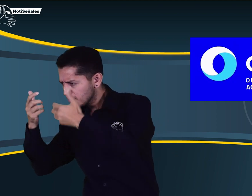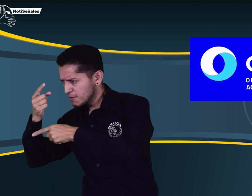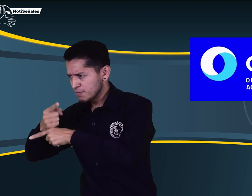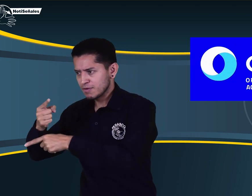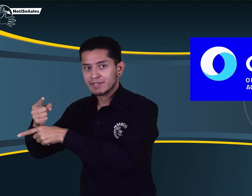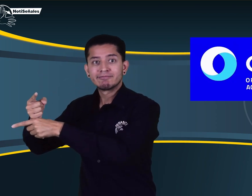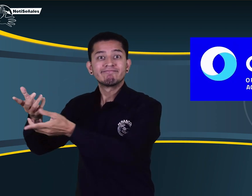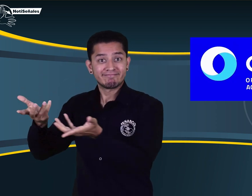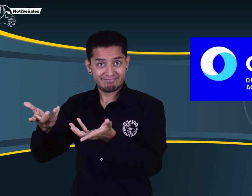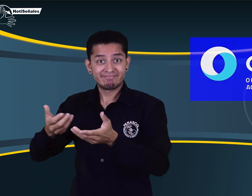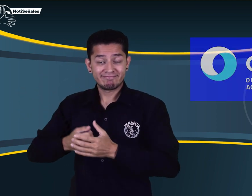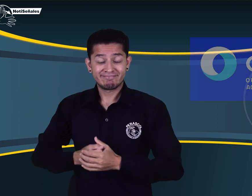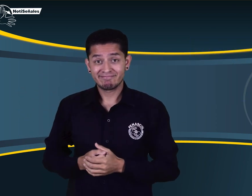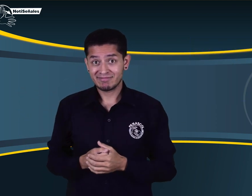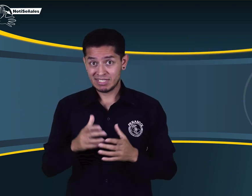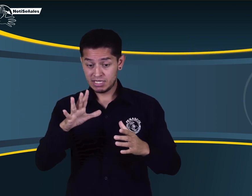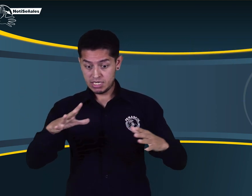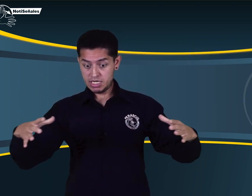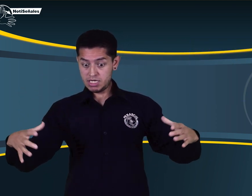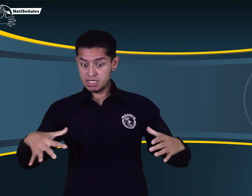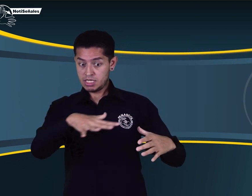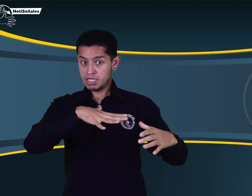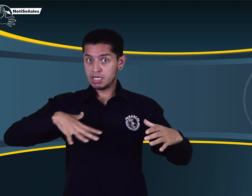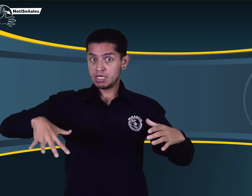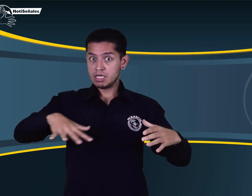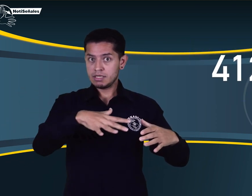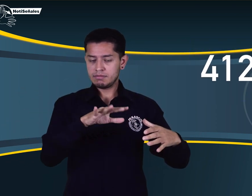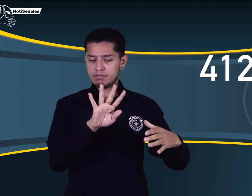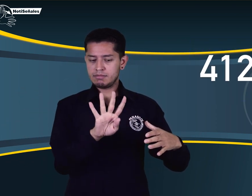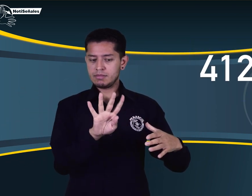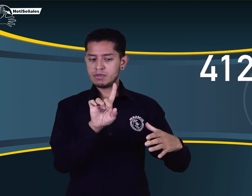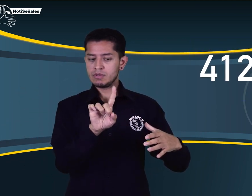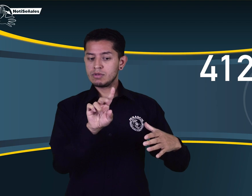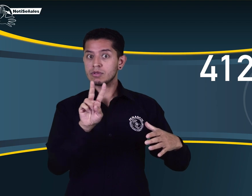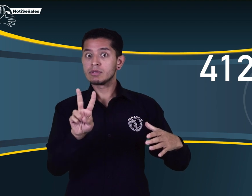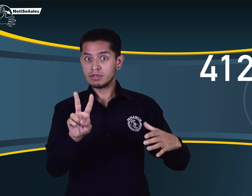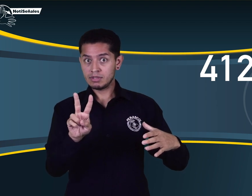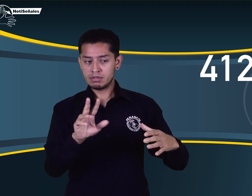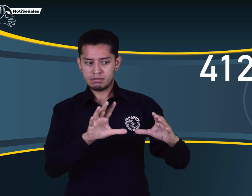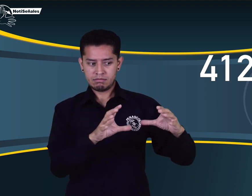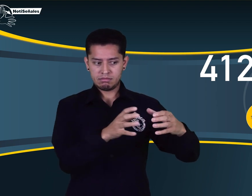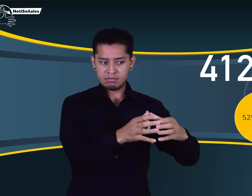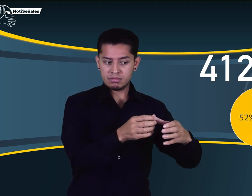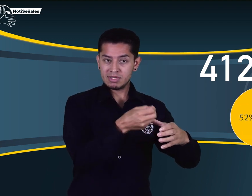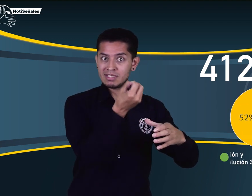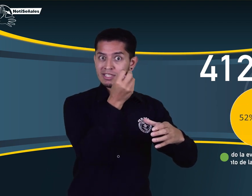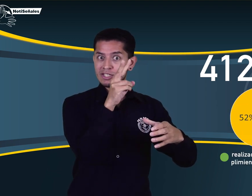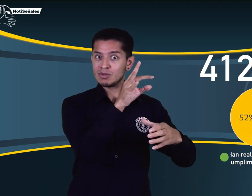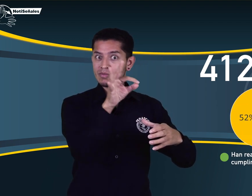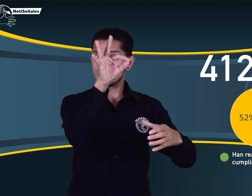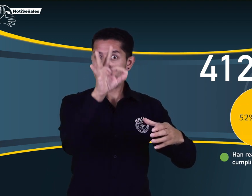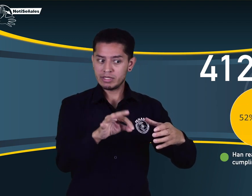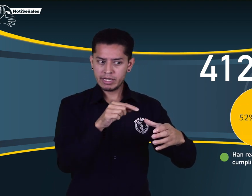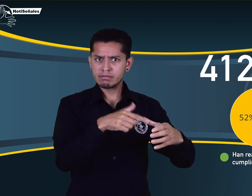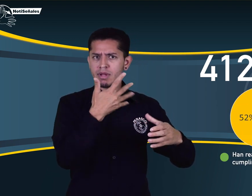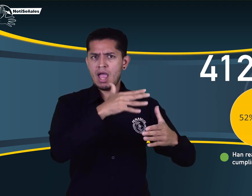Además, mencionó que de 412 centros de reconocimiento, el 12